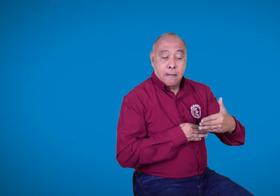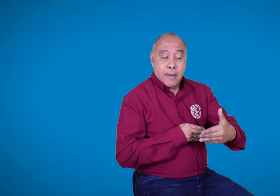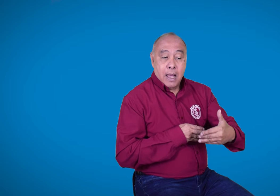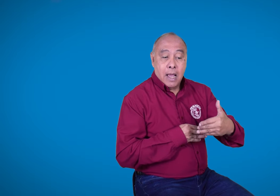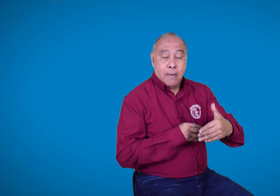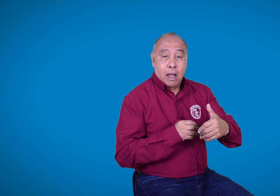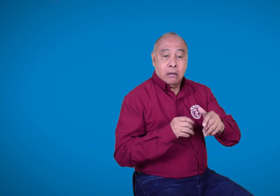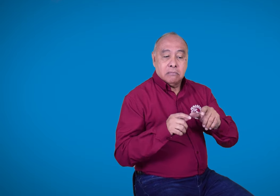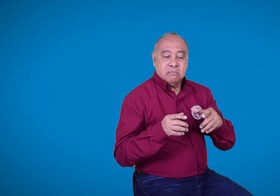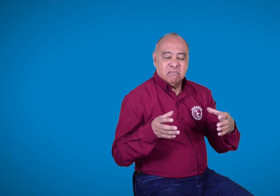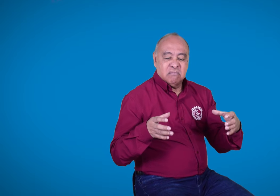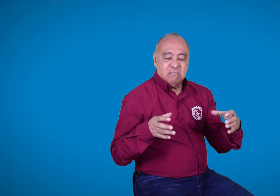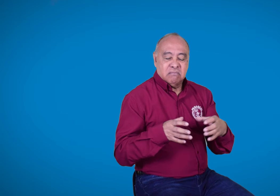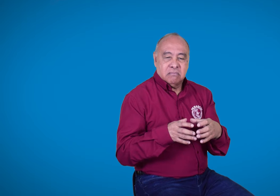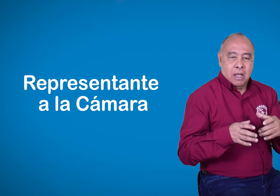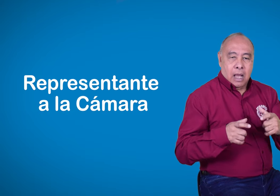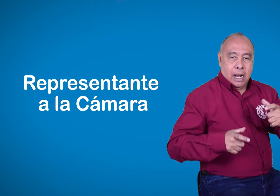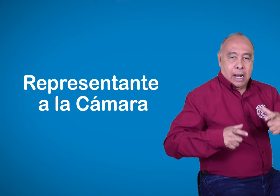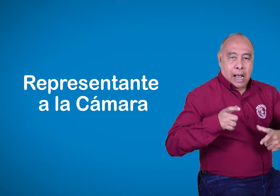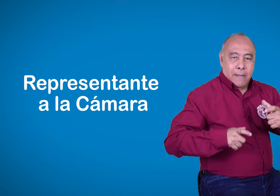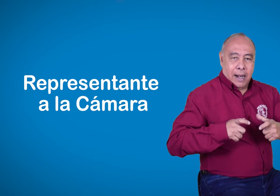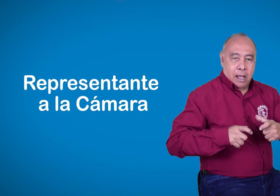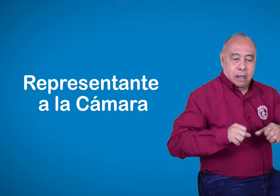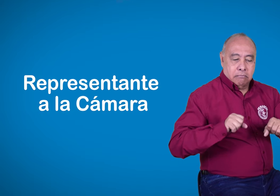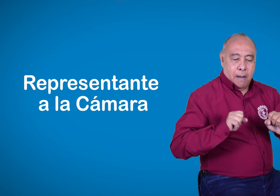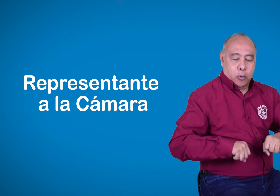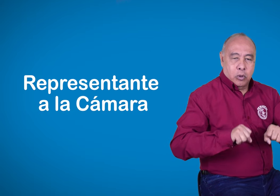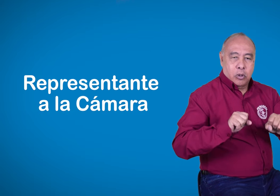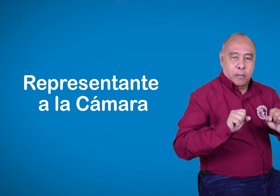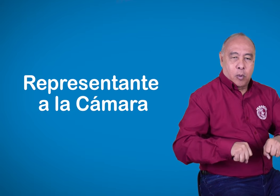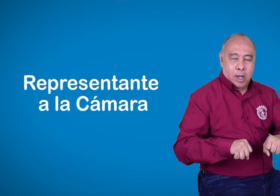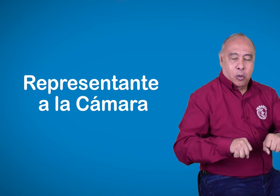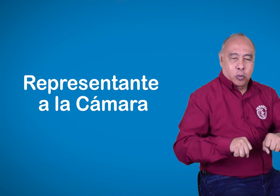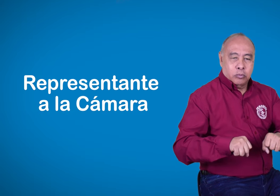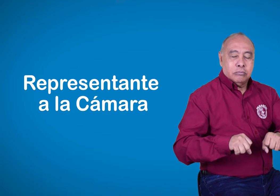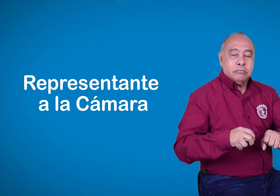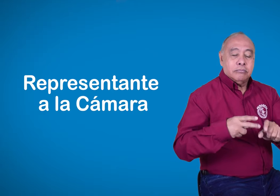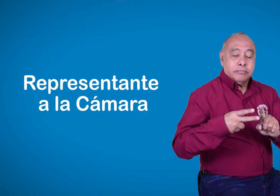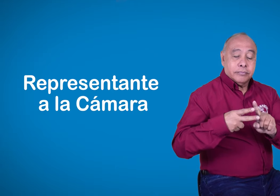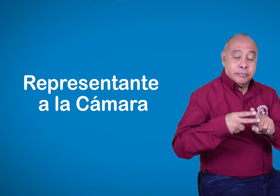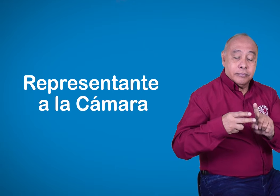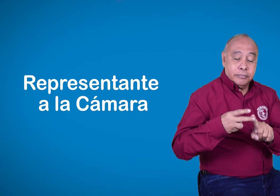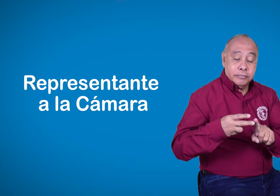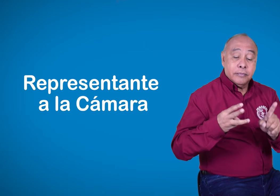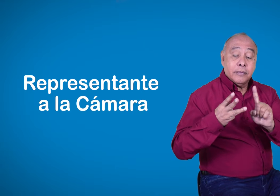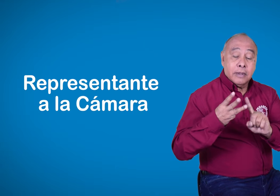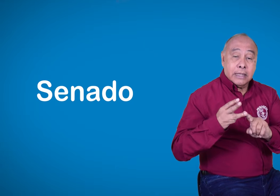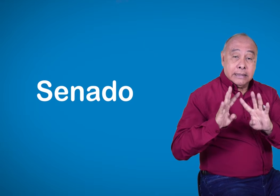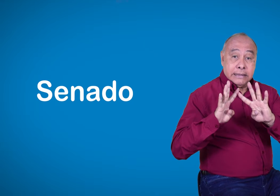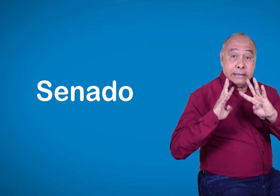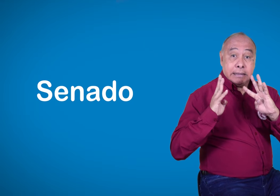continuó en el Senado, donde pasó un debate. Ya solo hacía falta el cuarto paso, que es la plenaria del Senado,